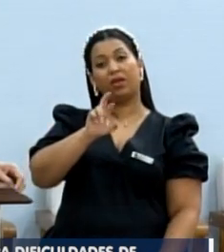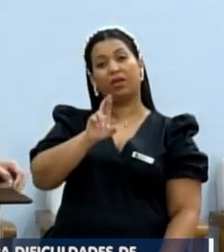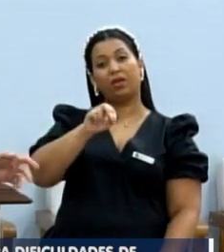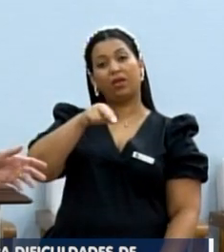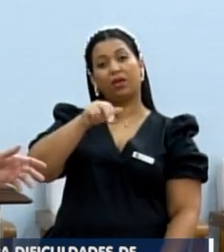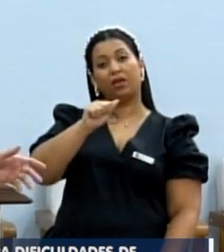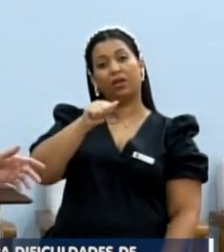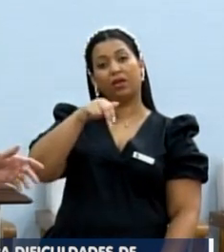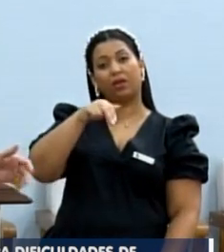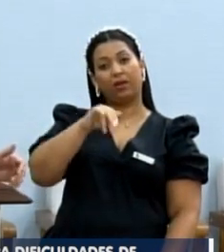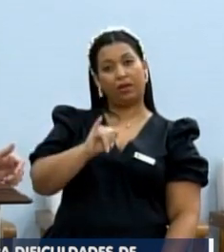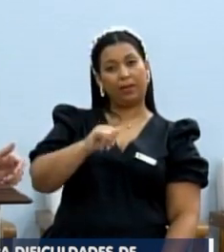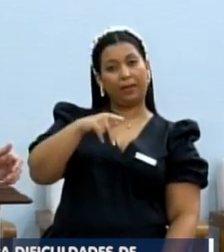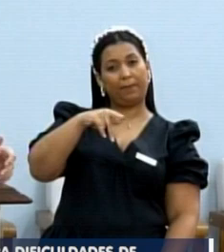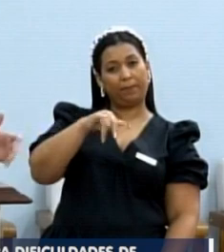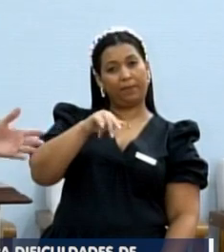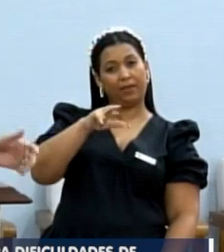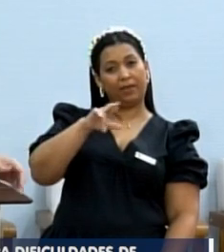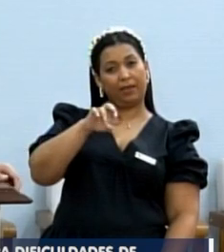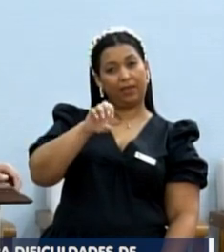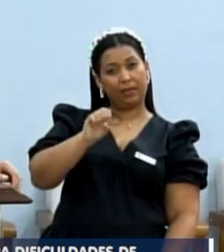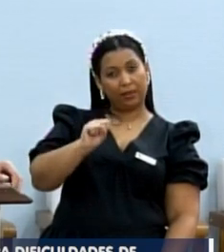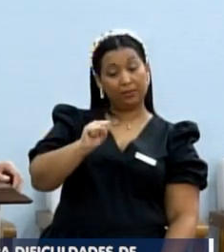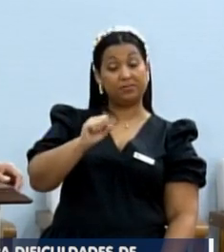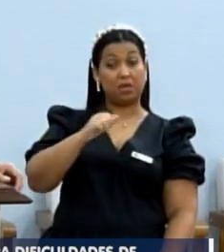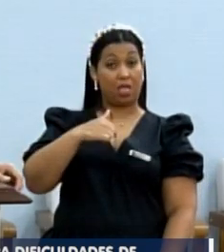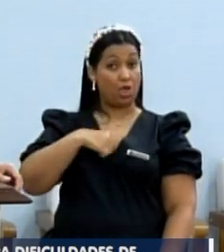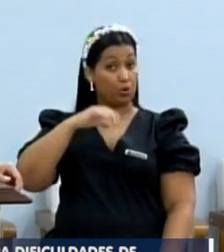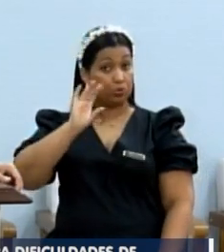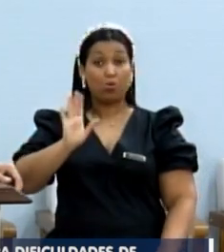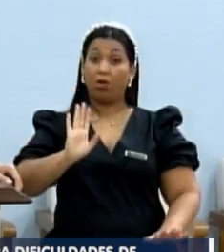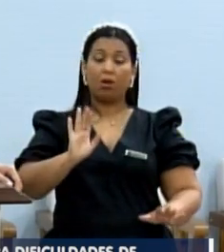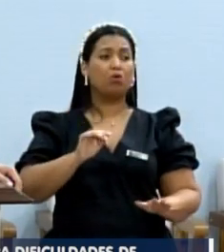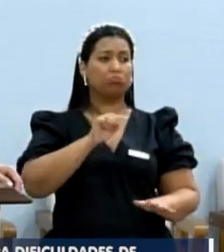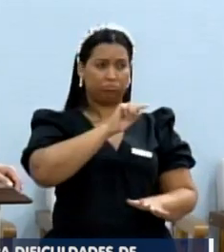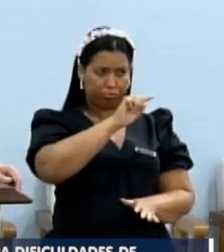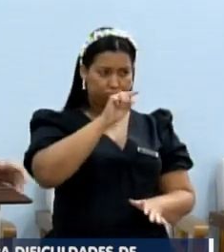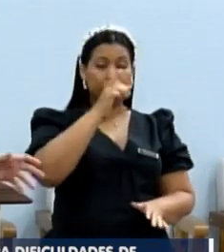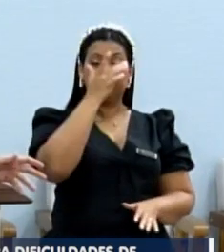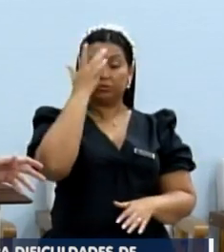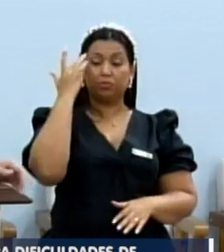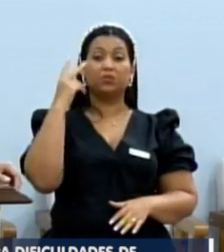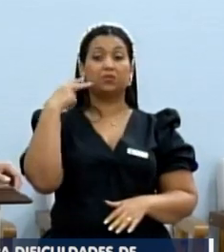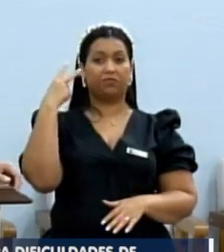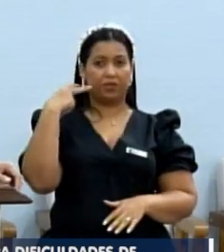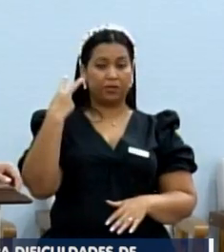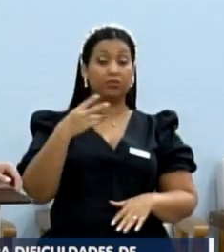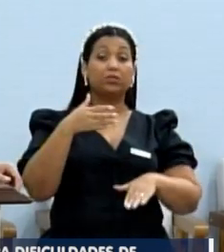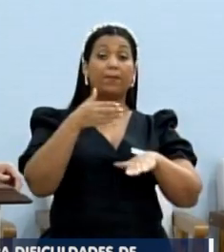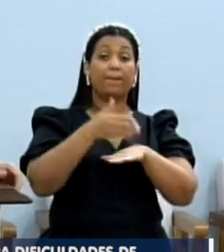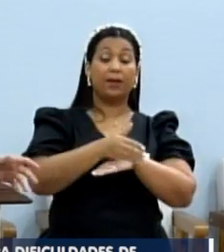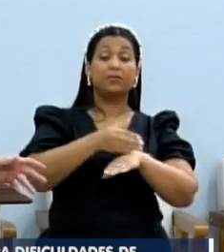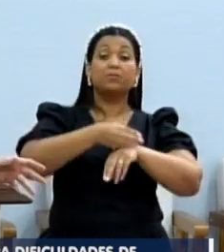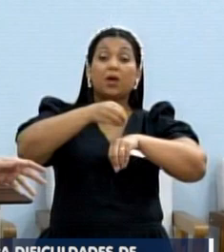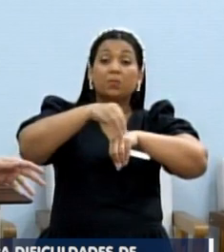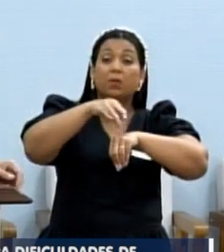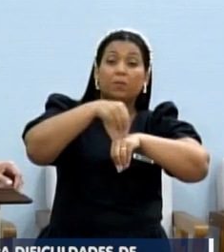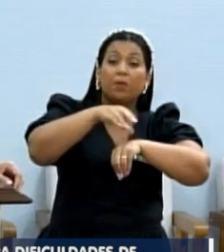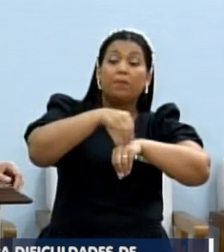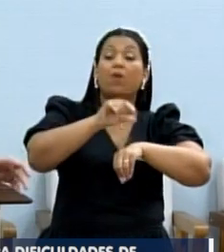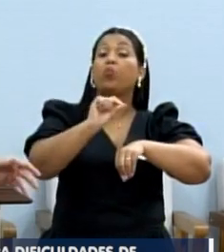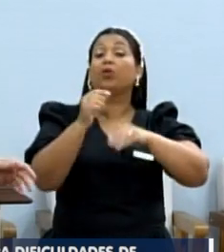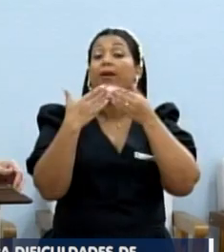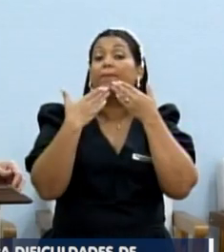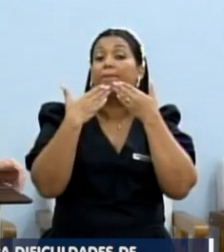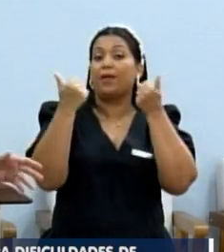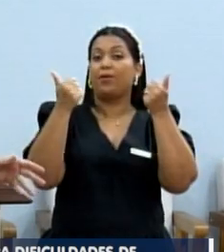não somente eu, mas vários vereadores aqui foram participantes das indicações para melhorar